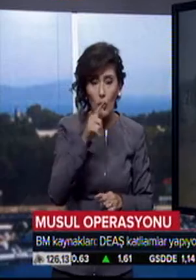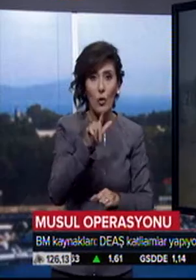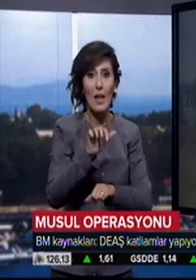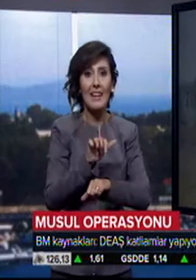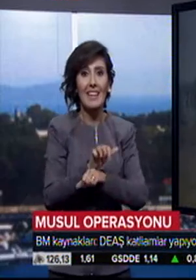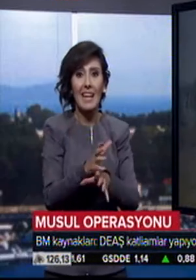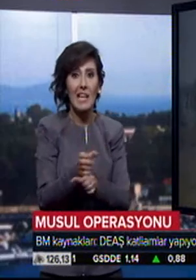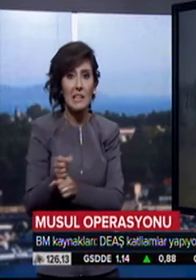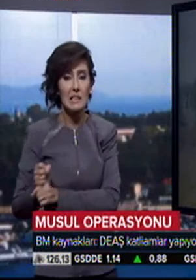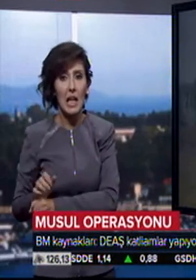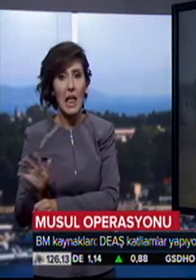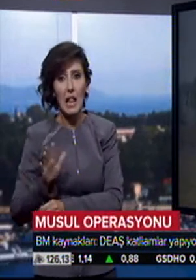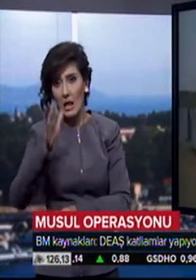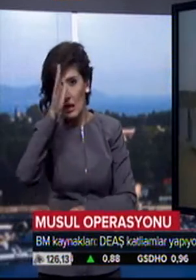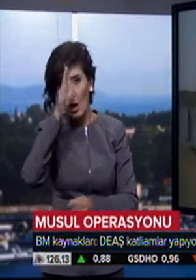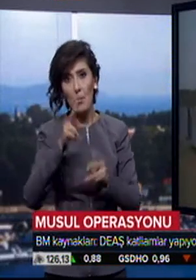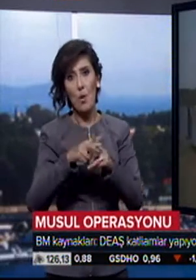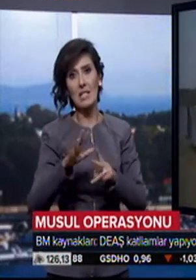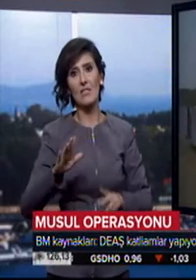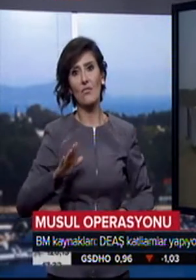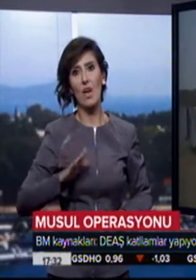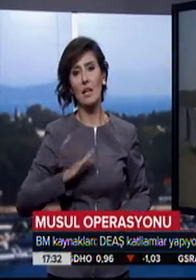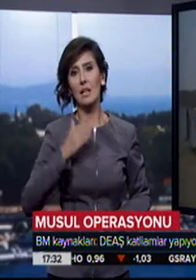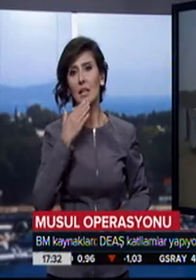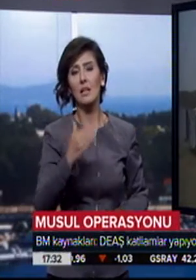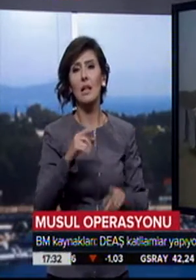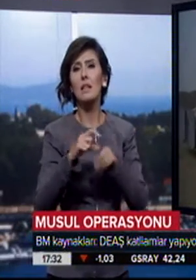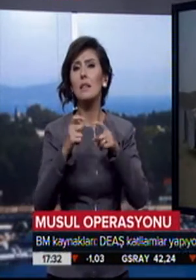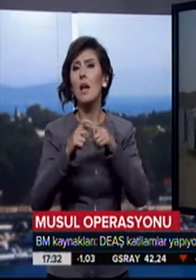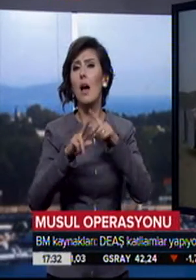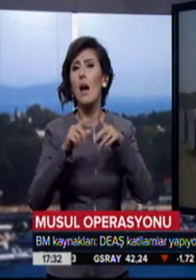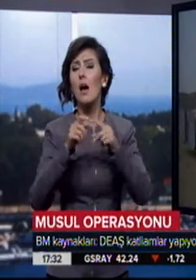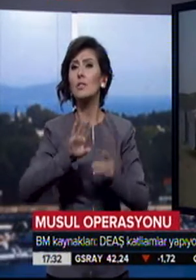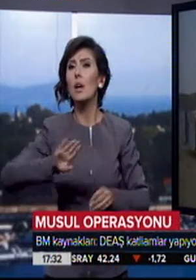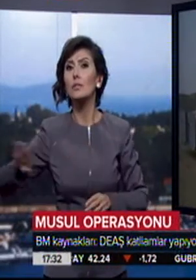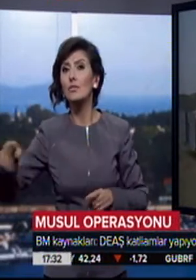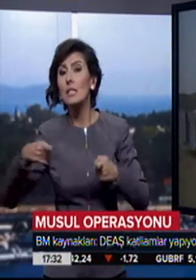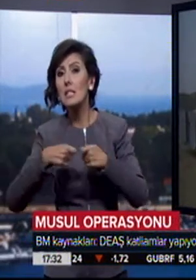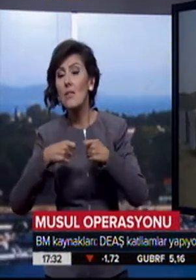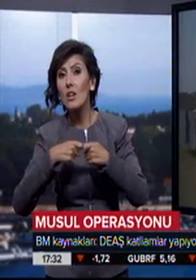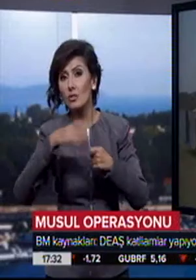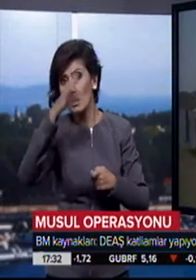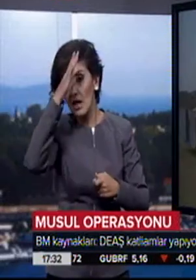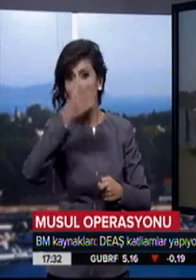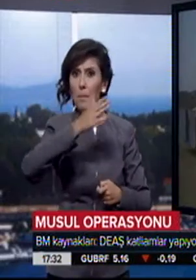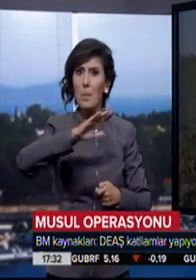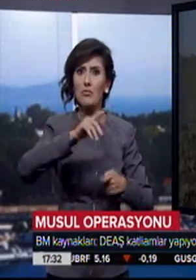tutulan 50 Irak polisinin de bulunduğunu belirtti. Deaş ayrıca, savaşı Irak'taki başka yerlere